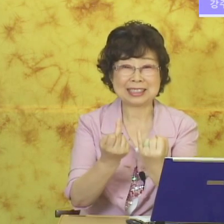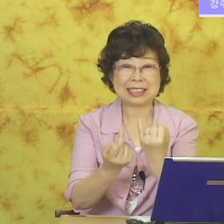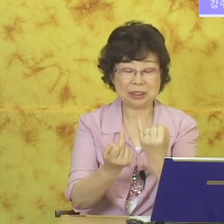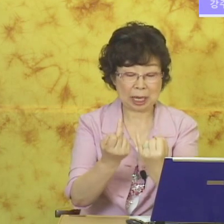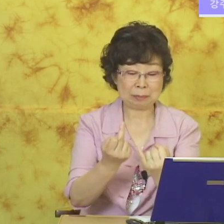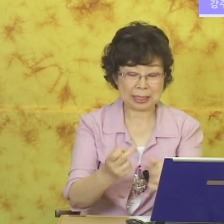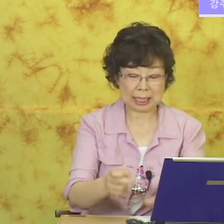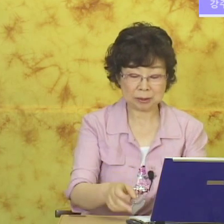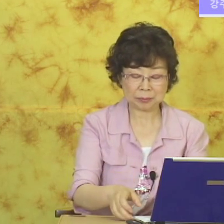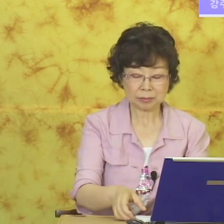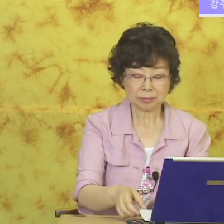쓰기도 합니다.